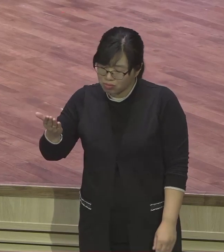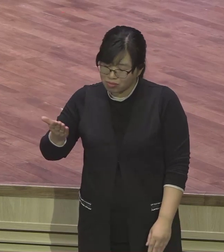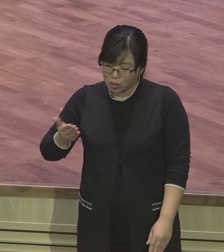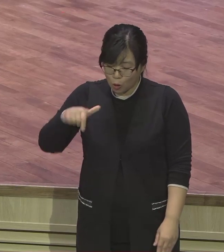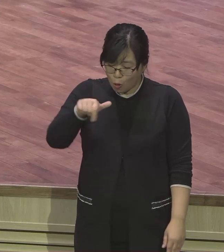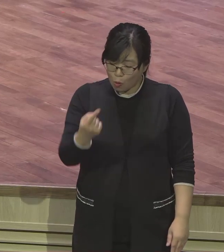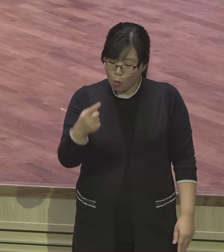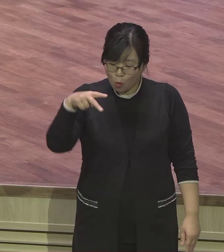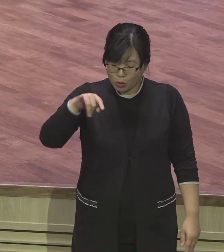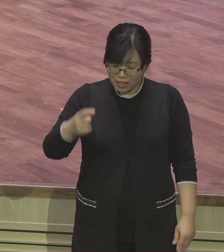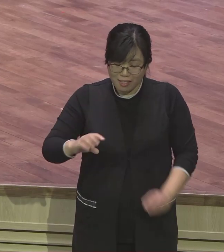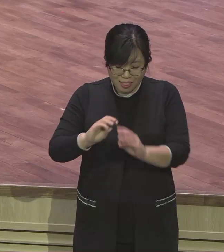성장할 수 있어요.